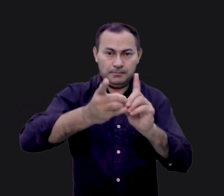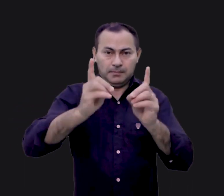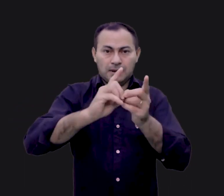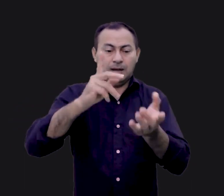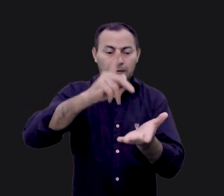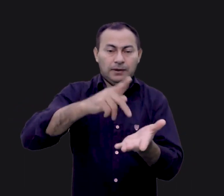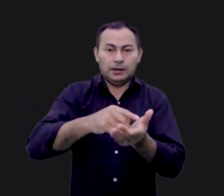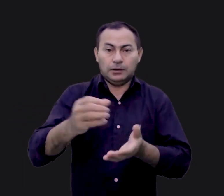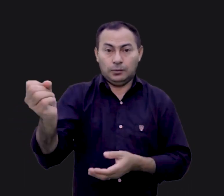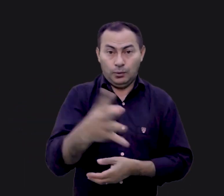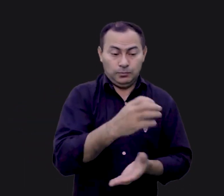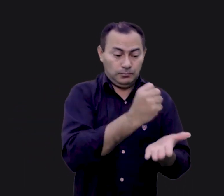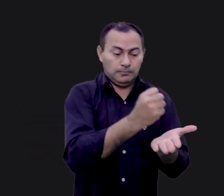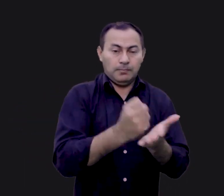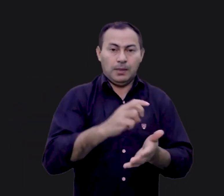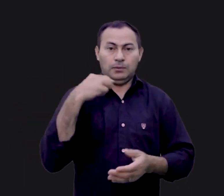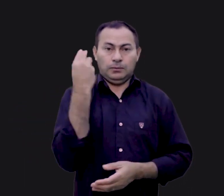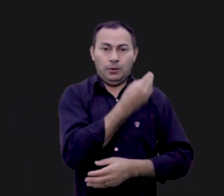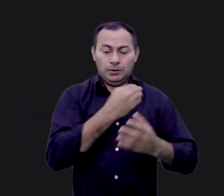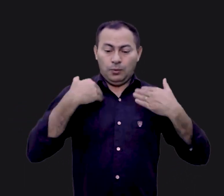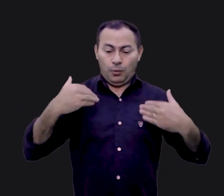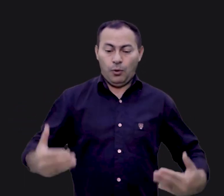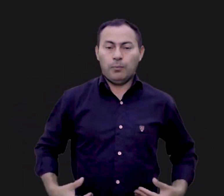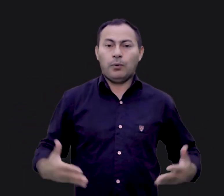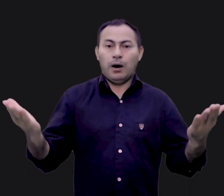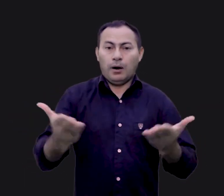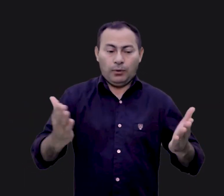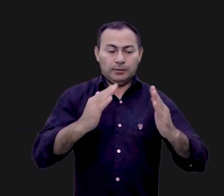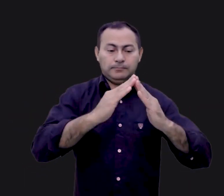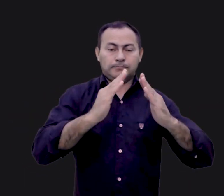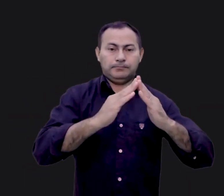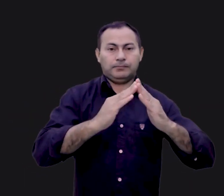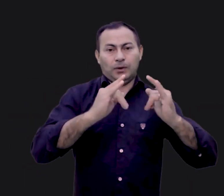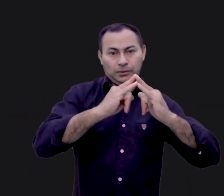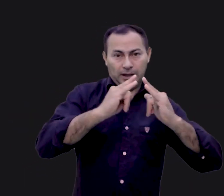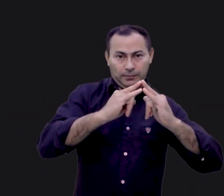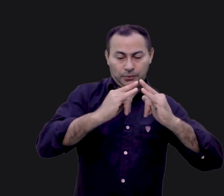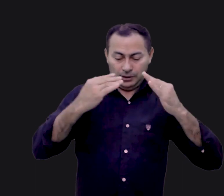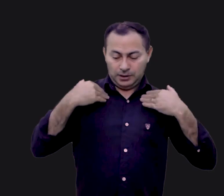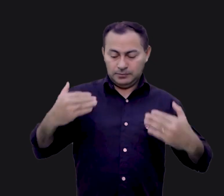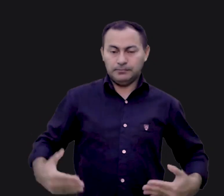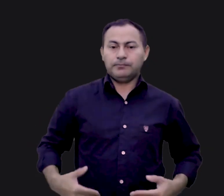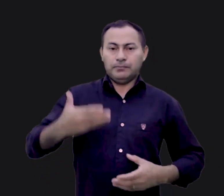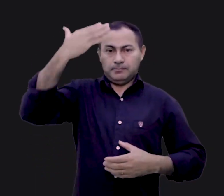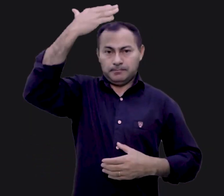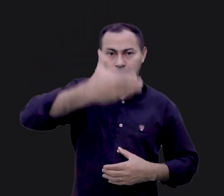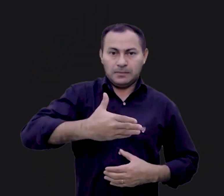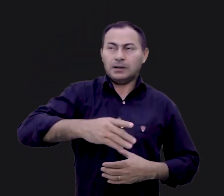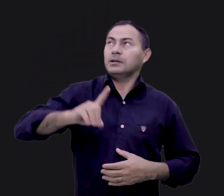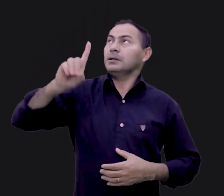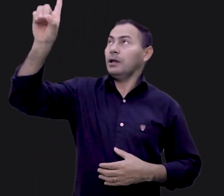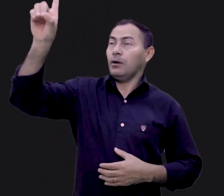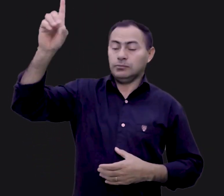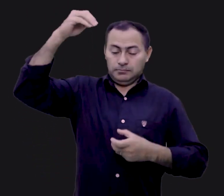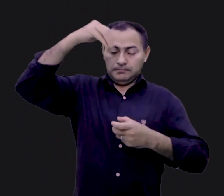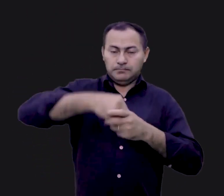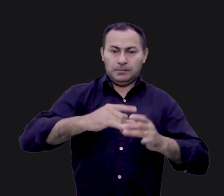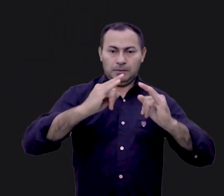do Novo Testamento é que nossos corpos são agora um templo ou um vaso onde está a presença de Deus, onde